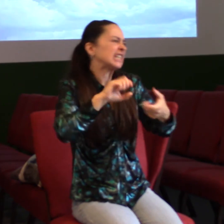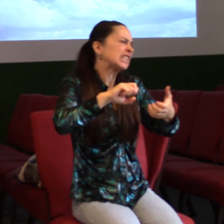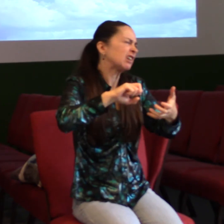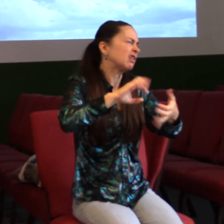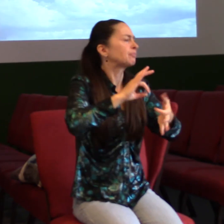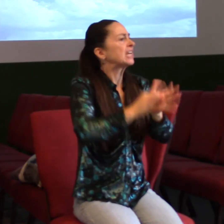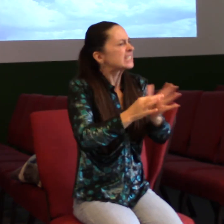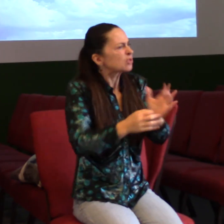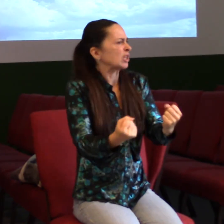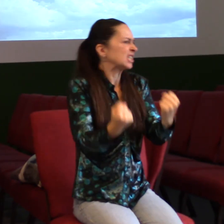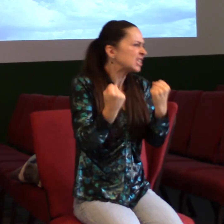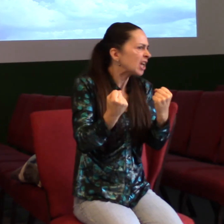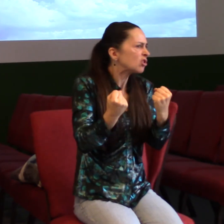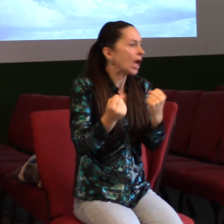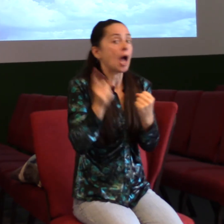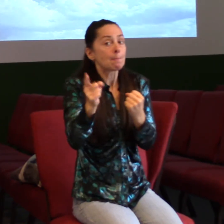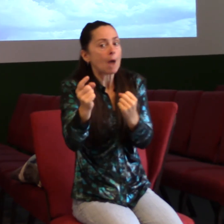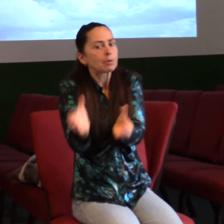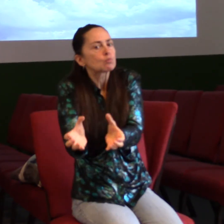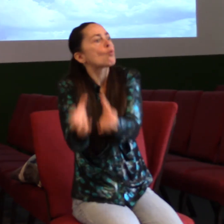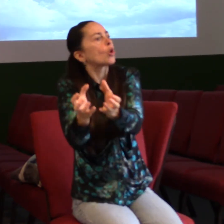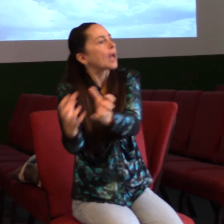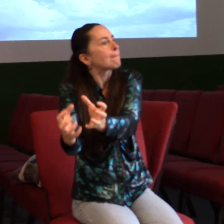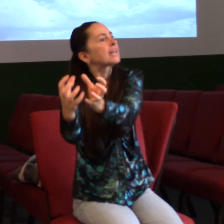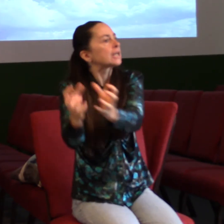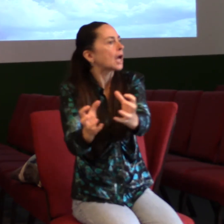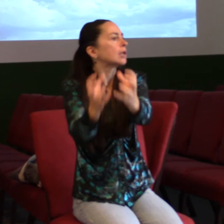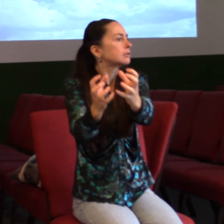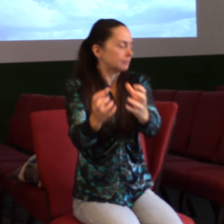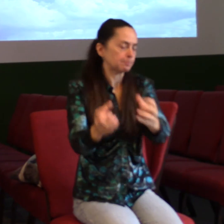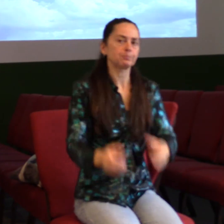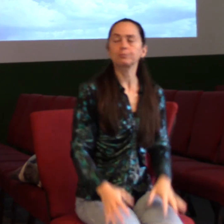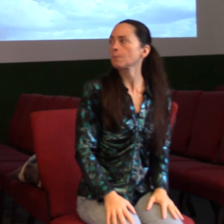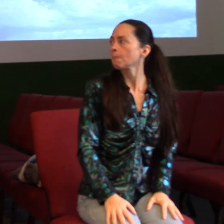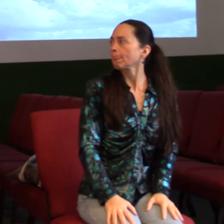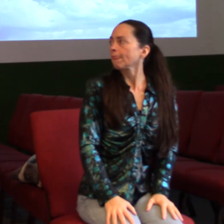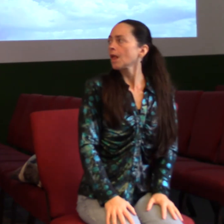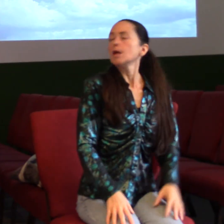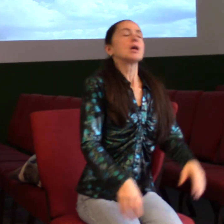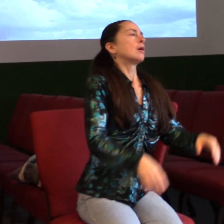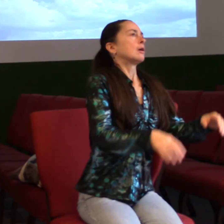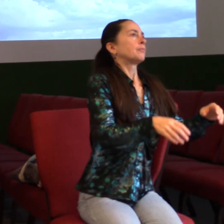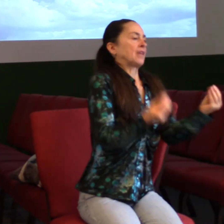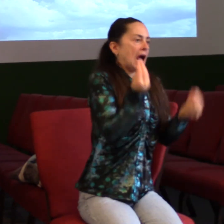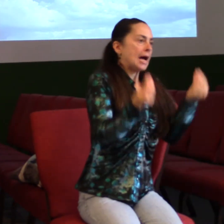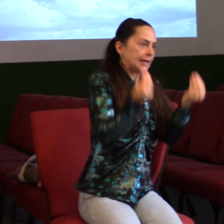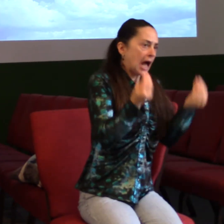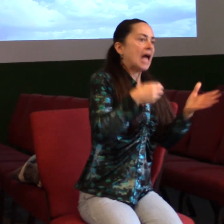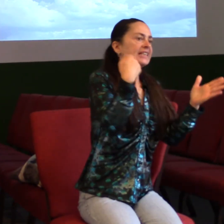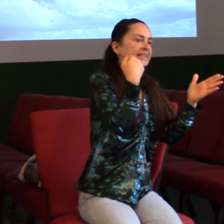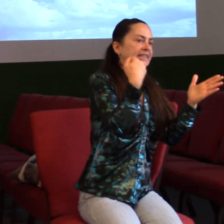viděli, jak se hraje hra demonstrace, a royalisti to milujou, my jsme teďka hráli v Sebsku v létě, to je o tom,